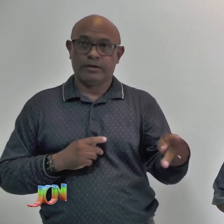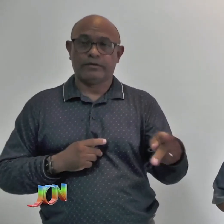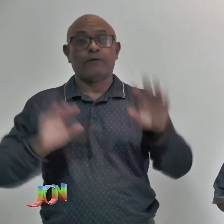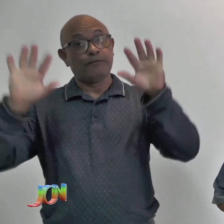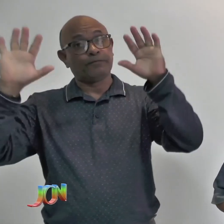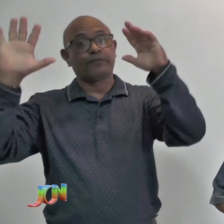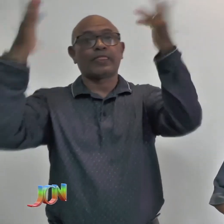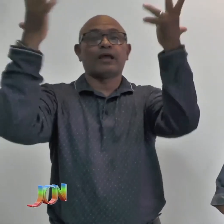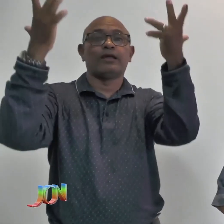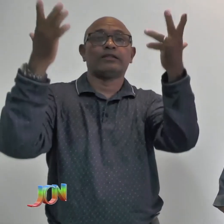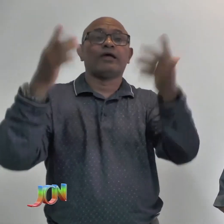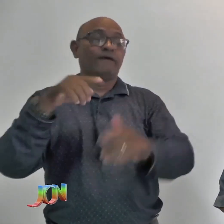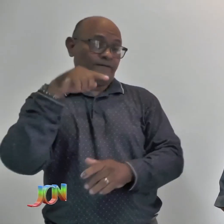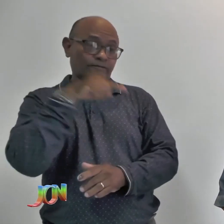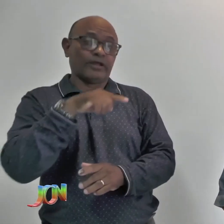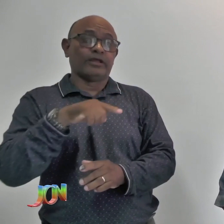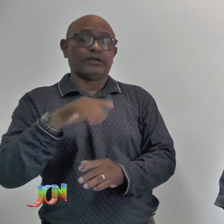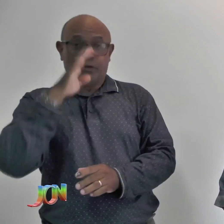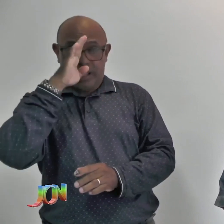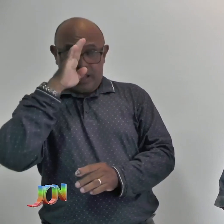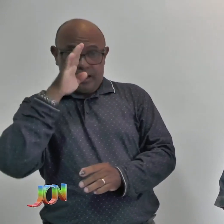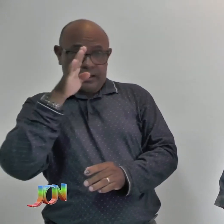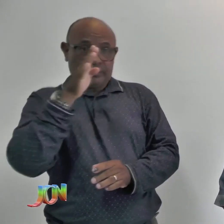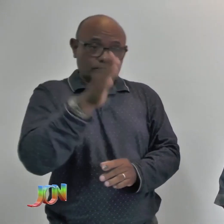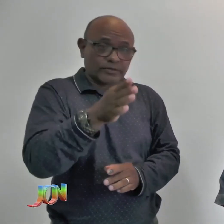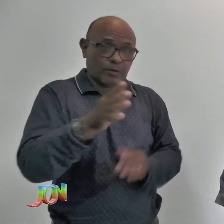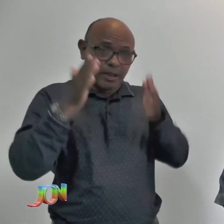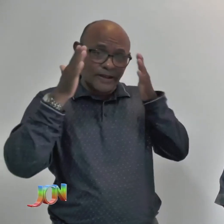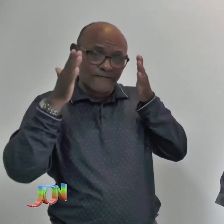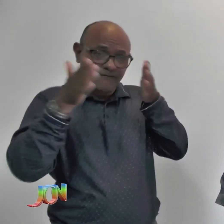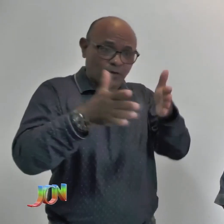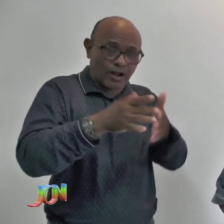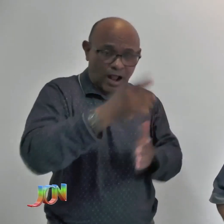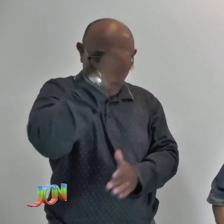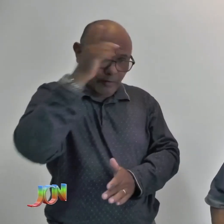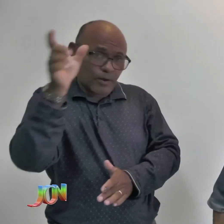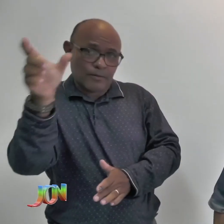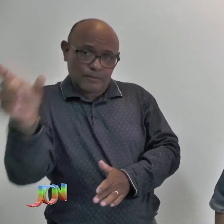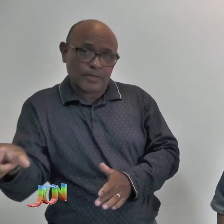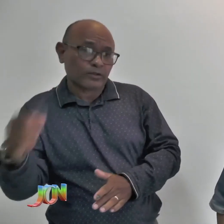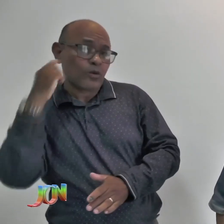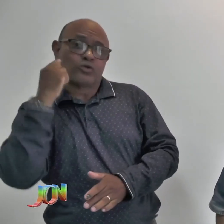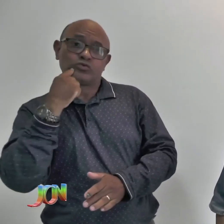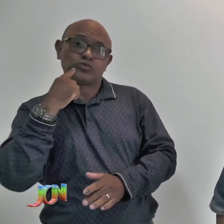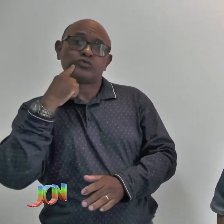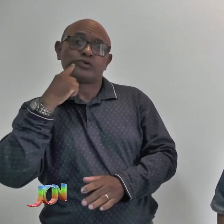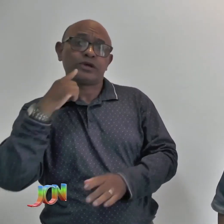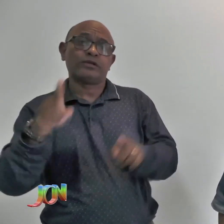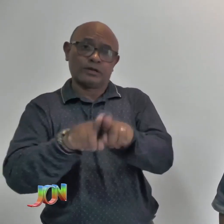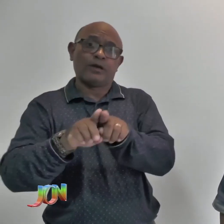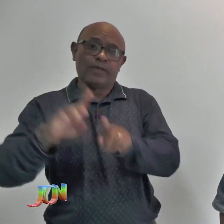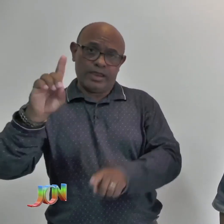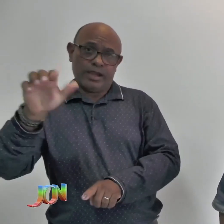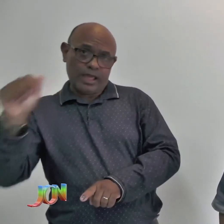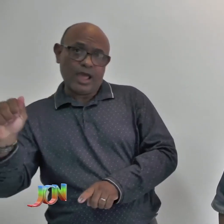é somente para pessoas com surdez, mães, familiares